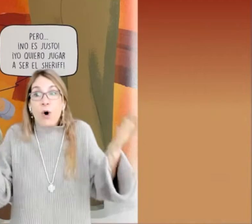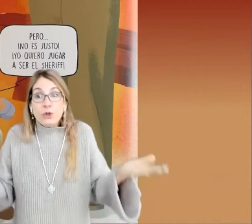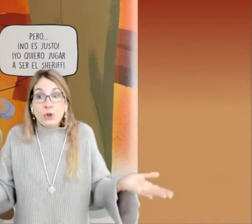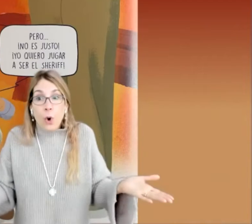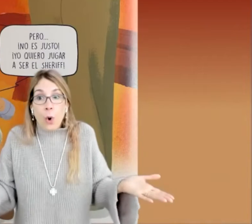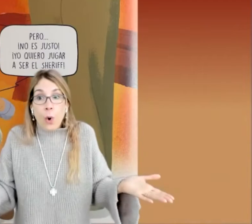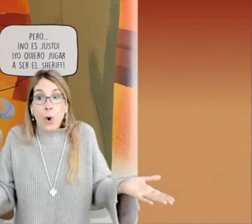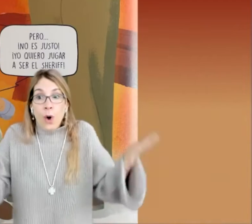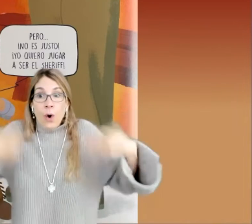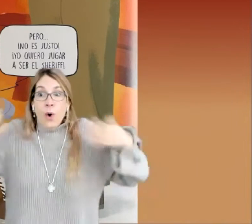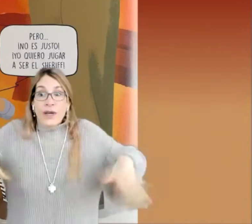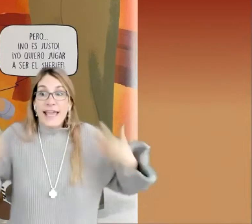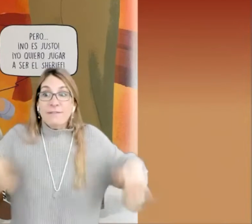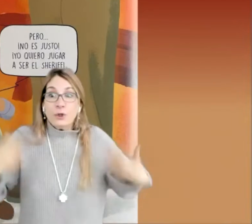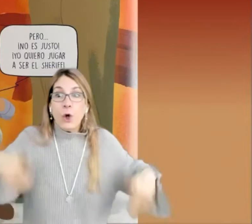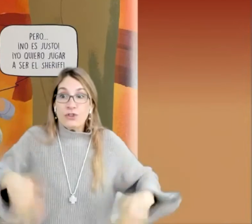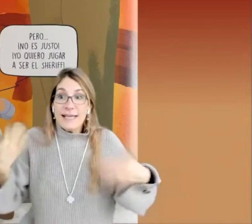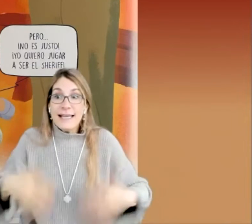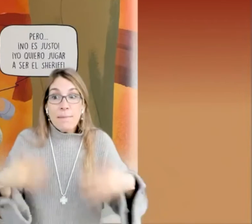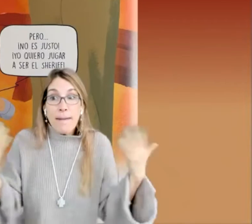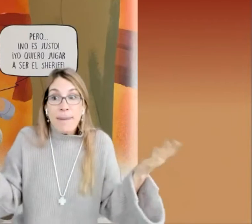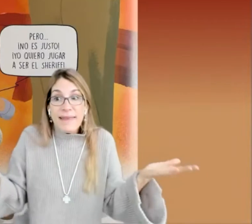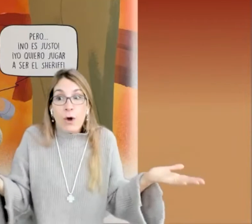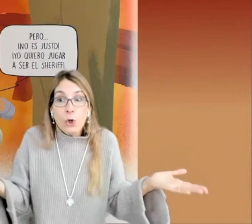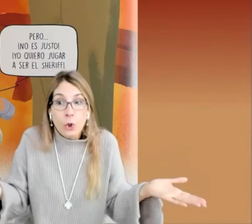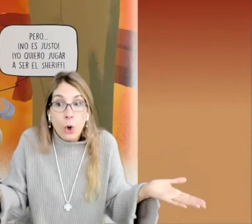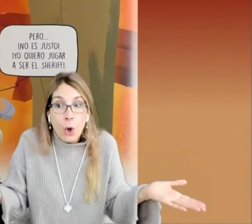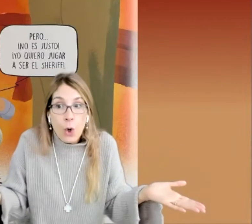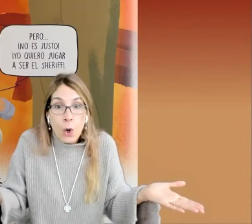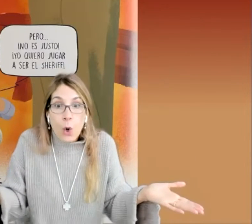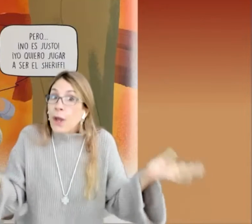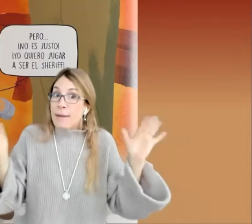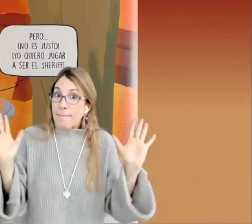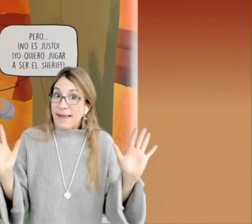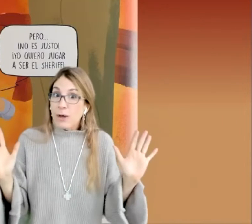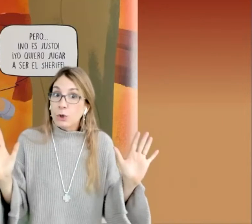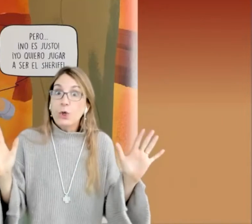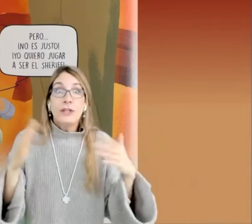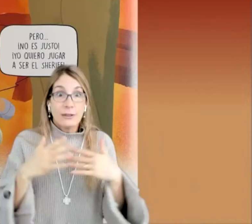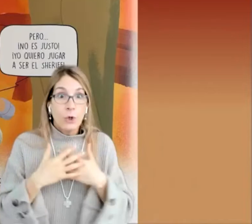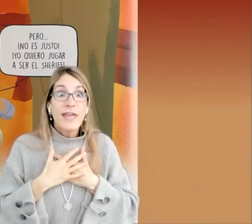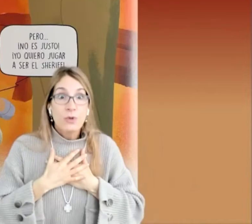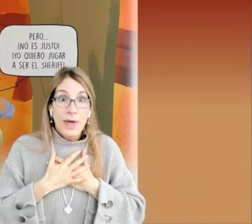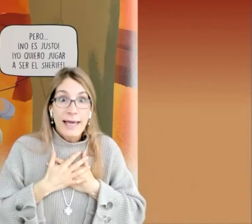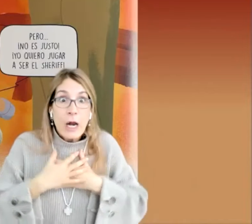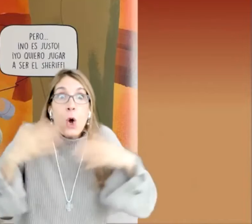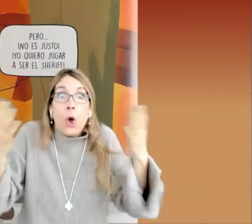Oto! Y entonces, el papá de Oto, el papá de Oto lo trató de ayudar. Lo